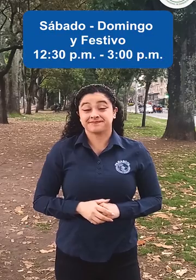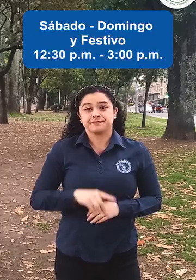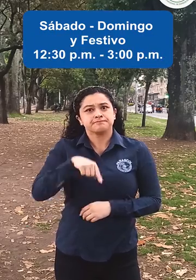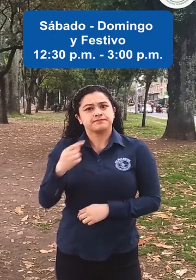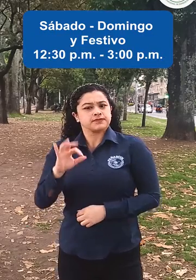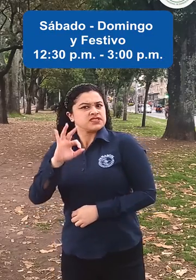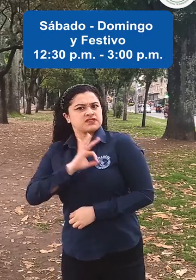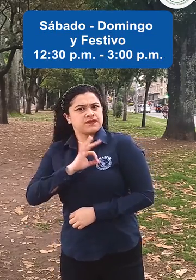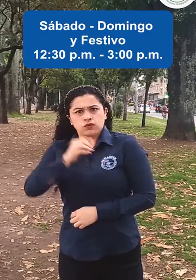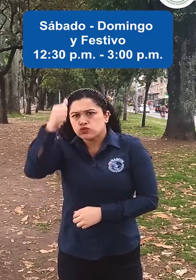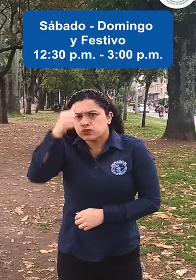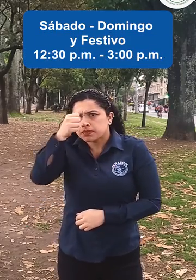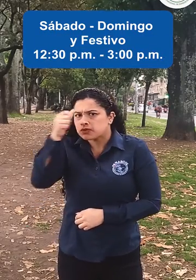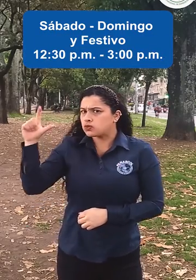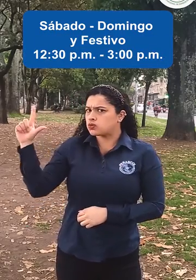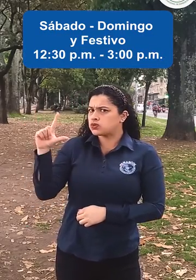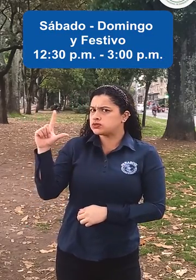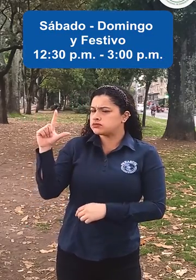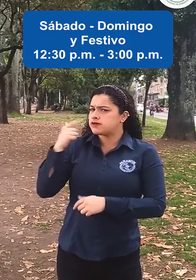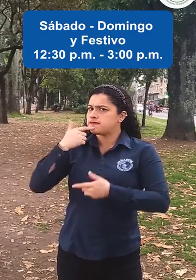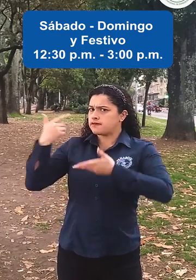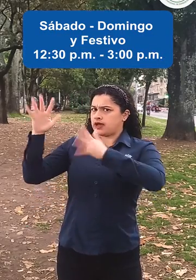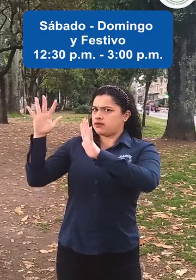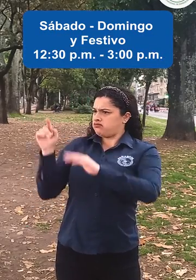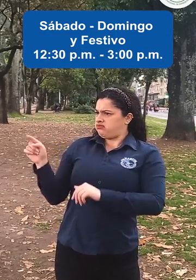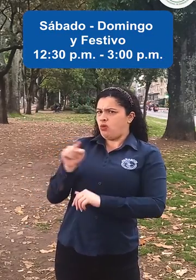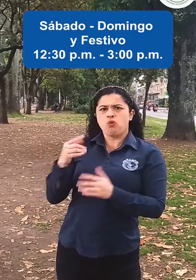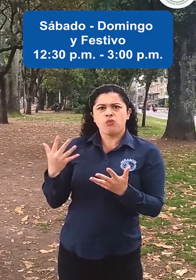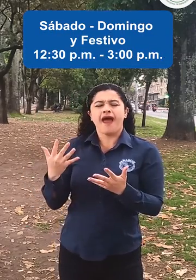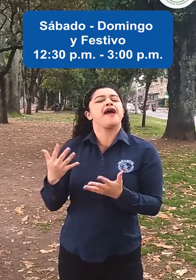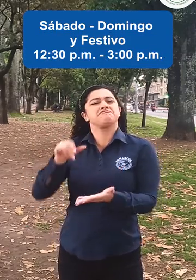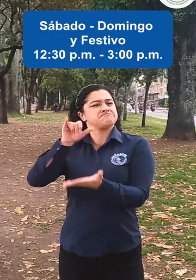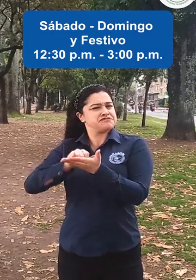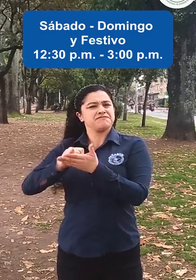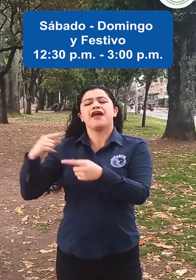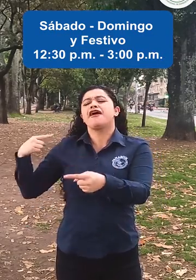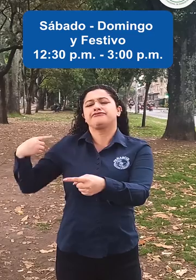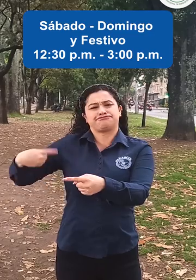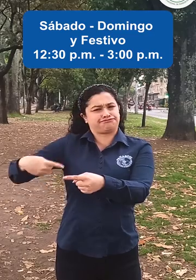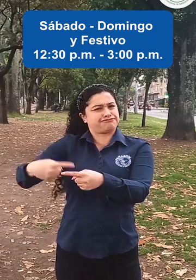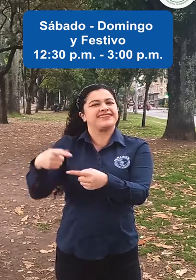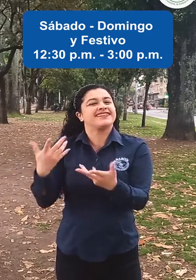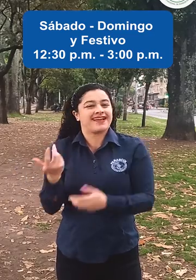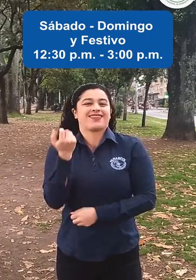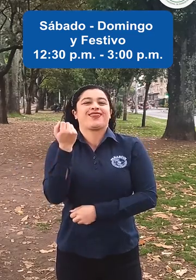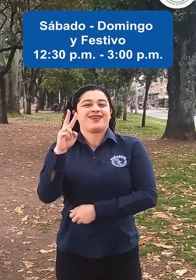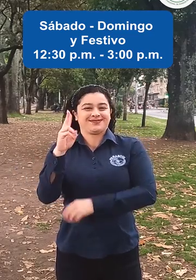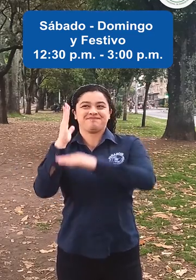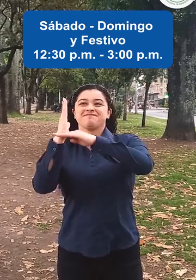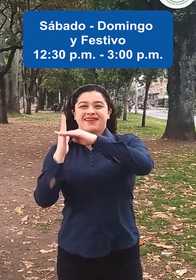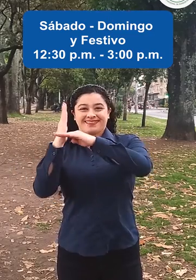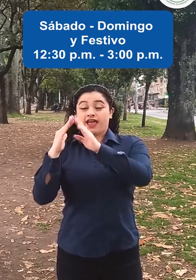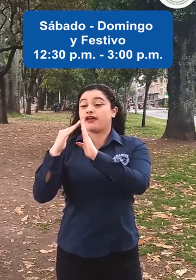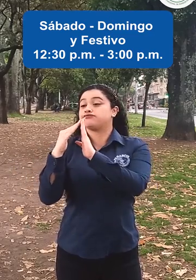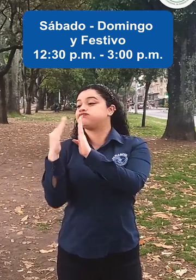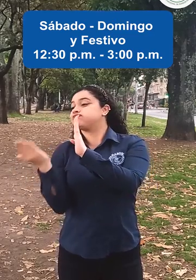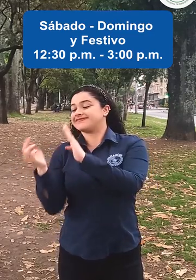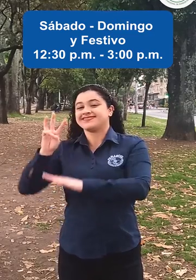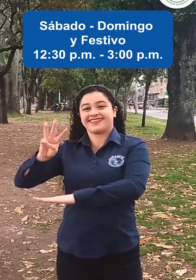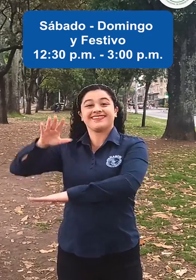La emisión de los sábados, domingos y festivos que cuenta con el servicio de interpretación seguirá siendo la misma, desde las 12 y 30